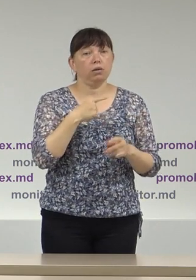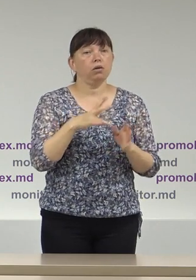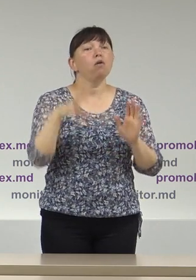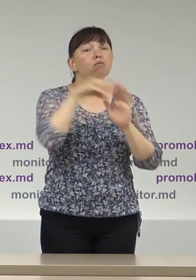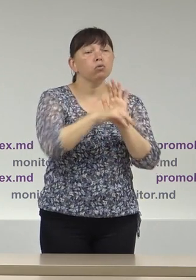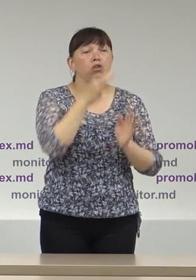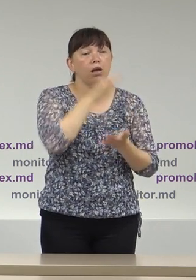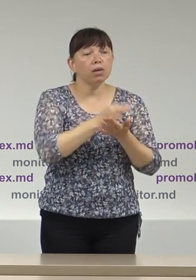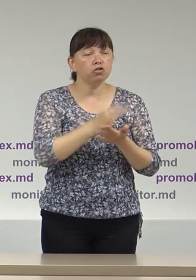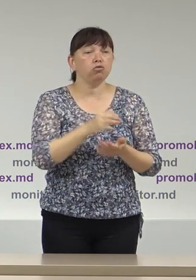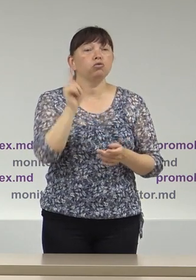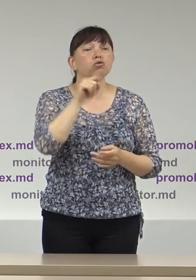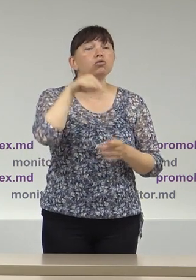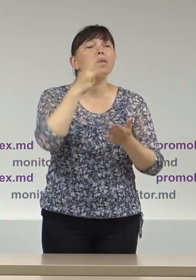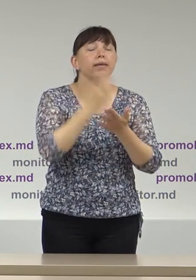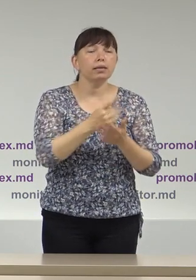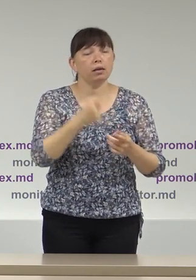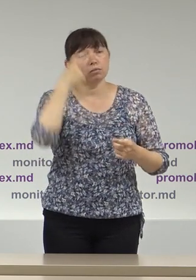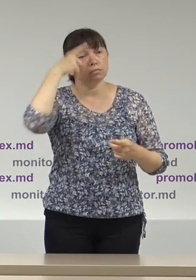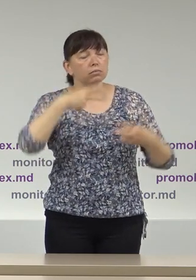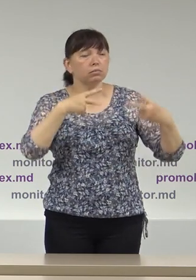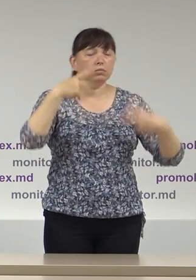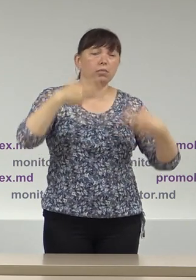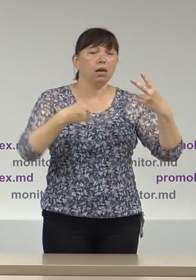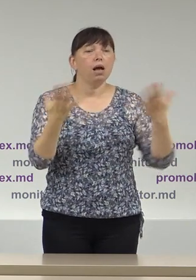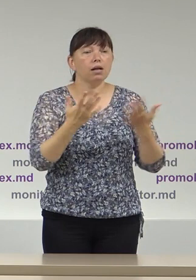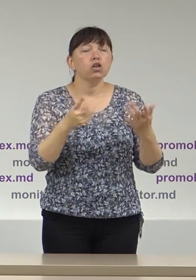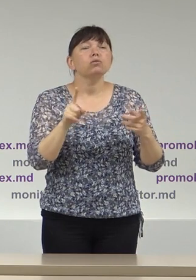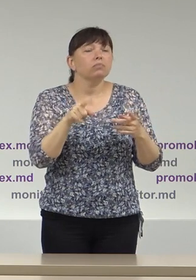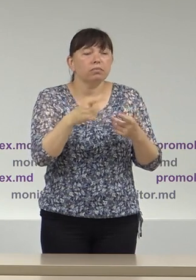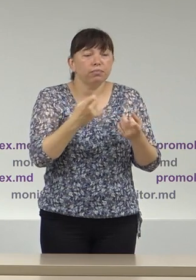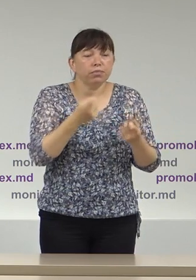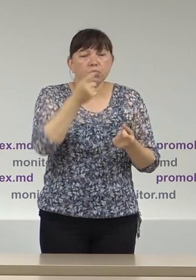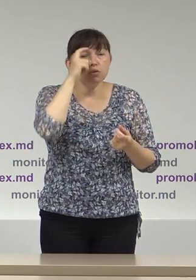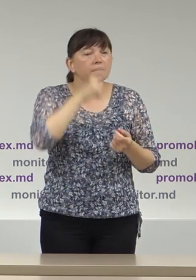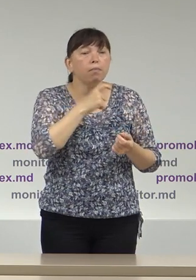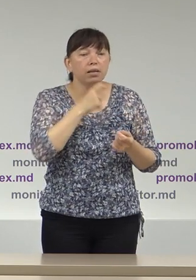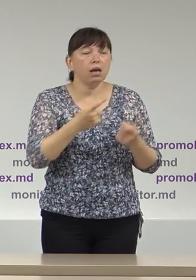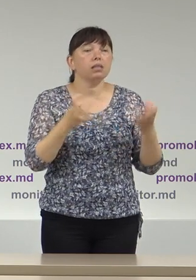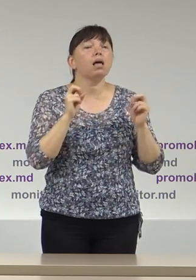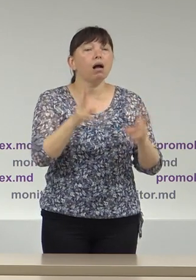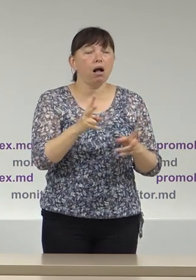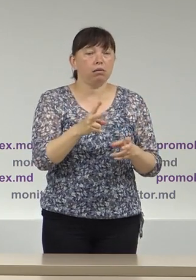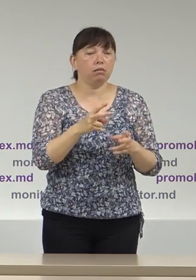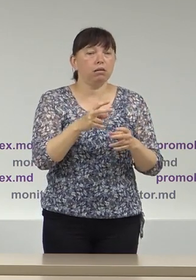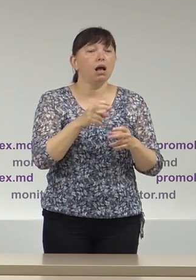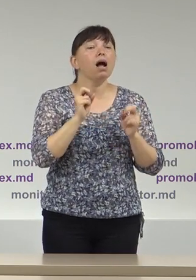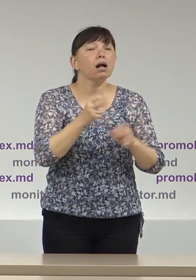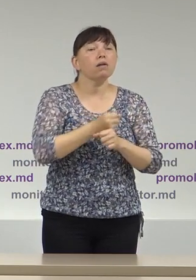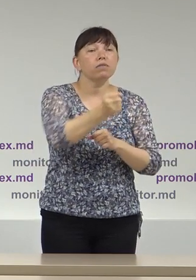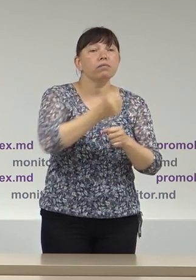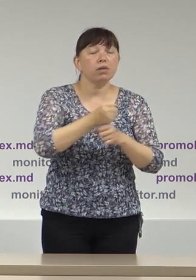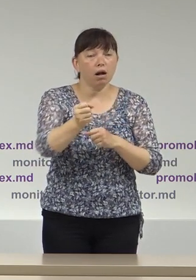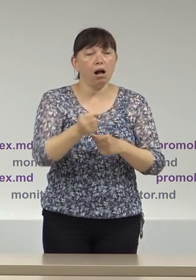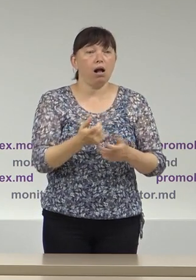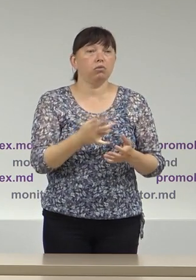asupra existenței unor dubii rezonabile privind transparența și integritatea procesului de desemnare a membrilor BESC